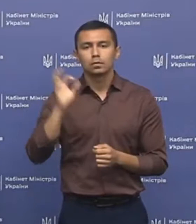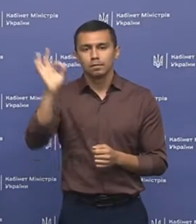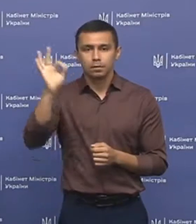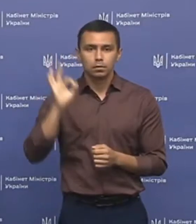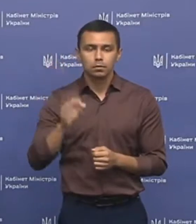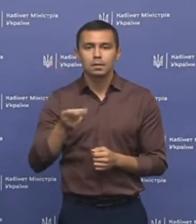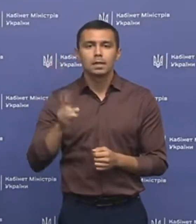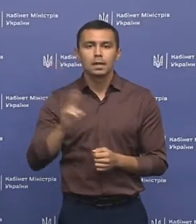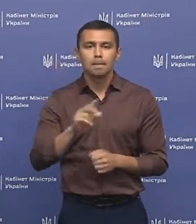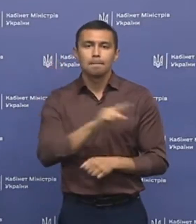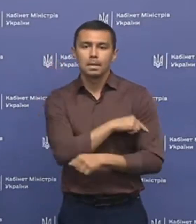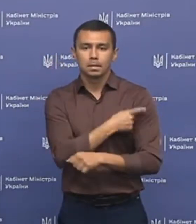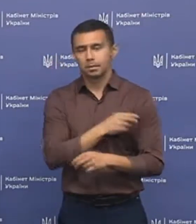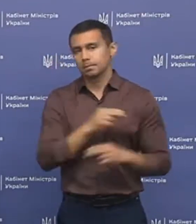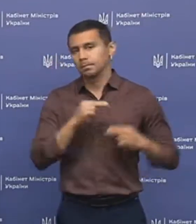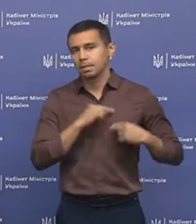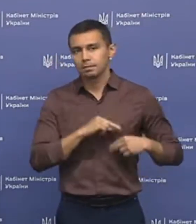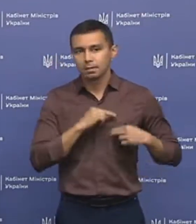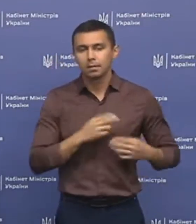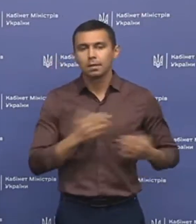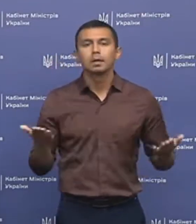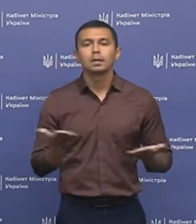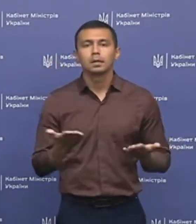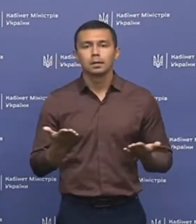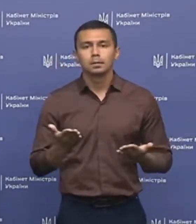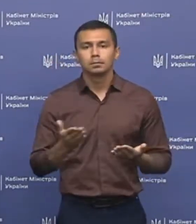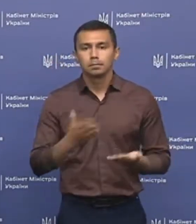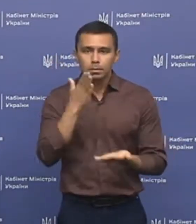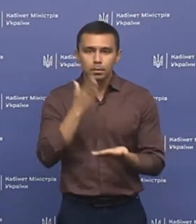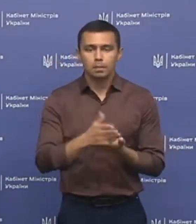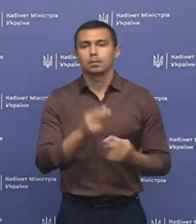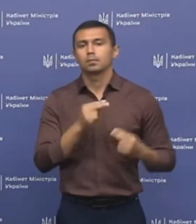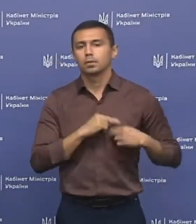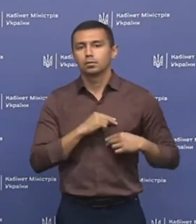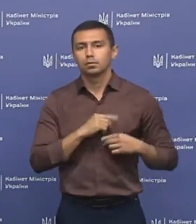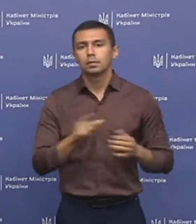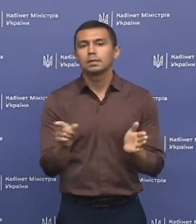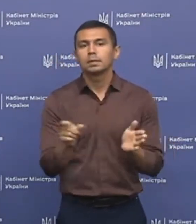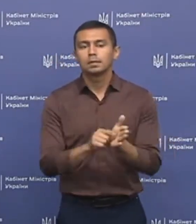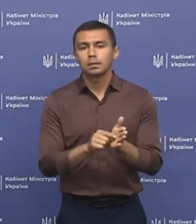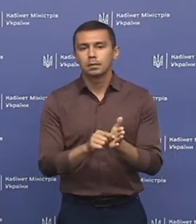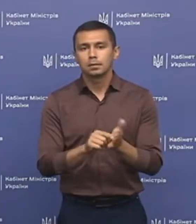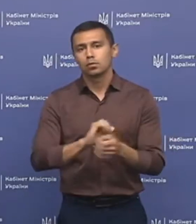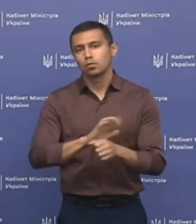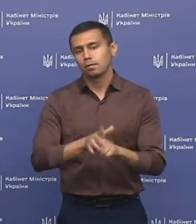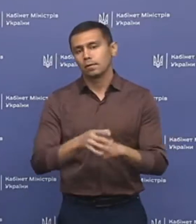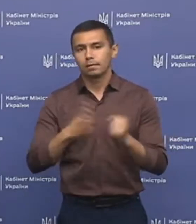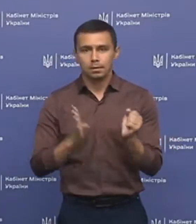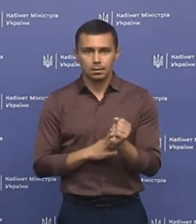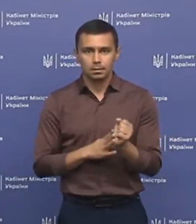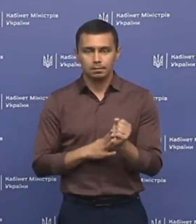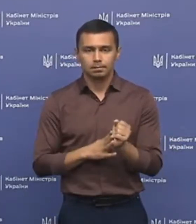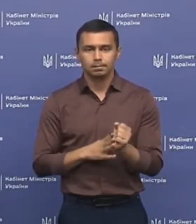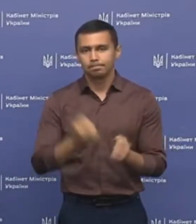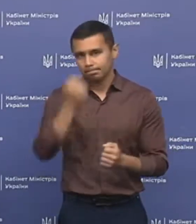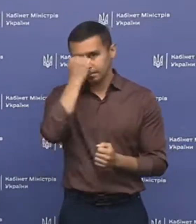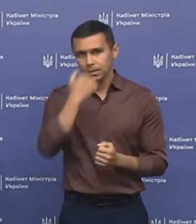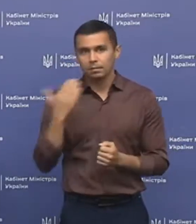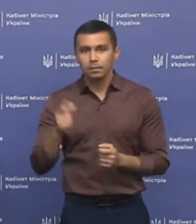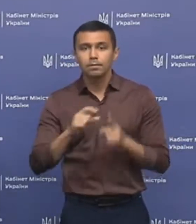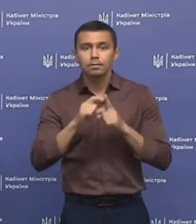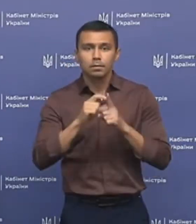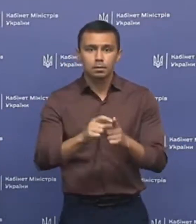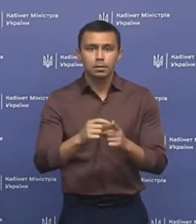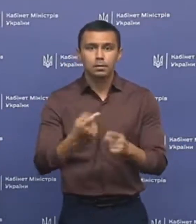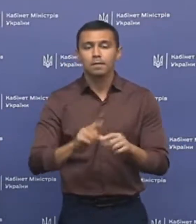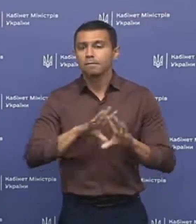% для медичних працівників, які безпосередньо працюють з COVID-19. Дякуємо за ваші